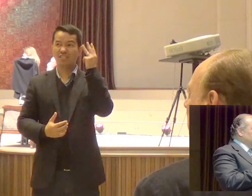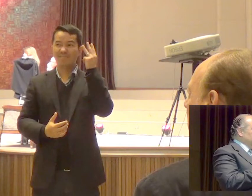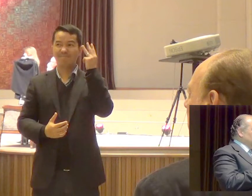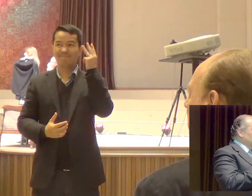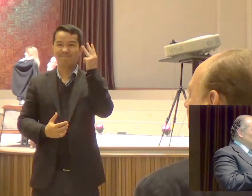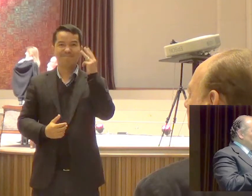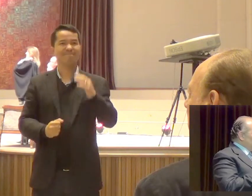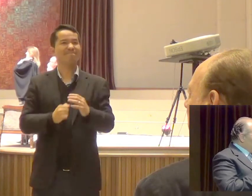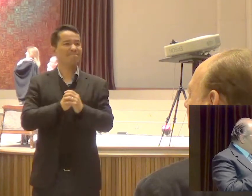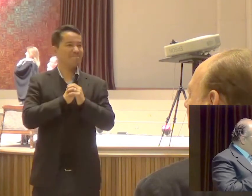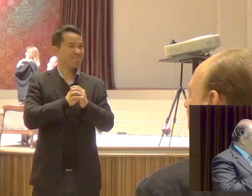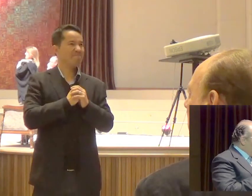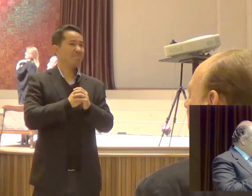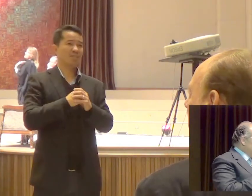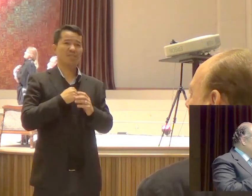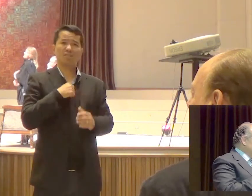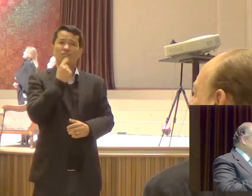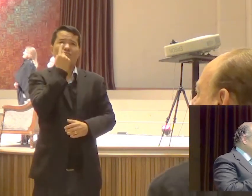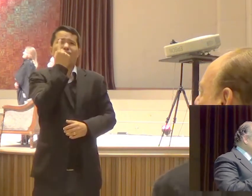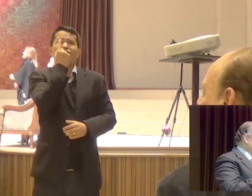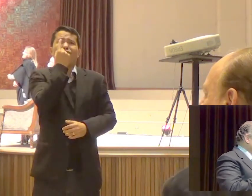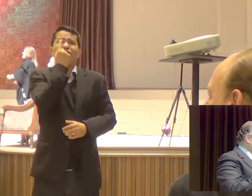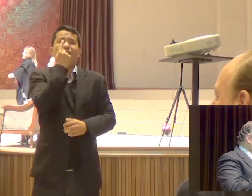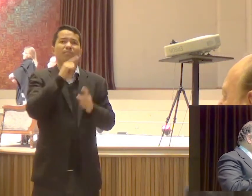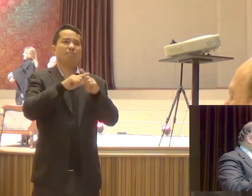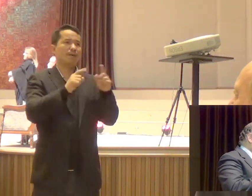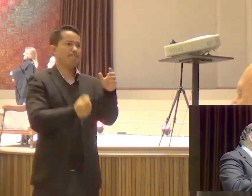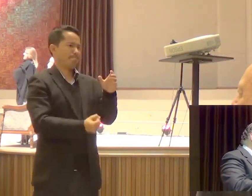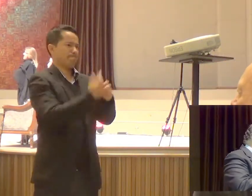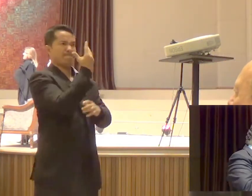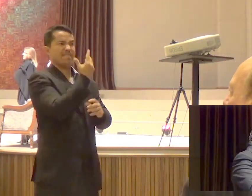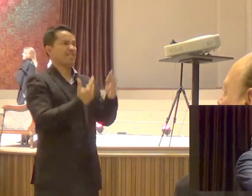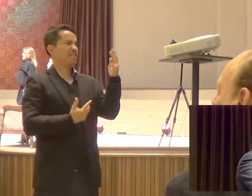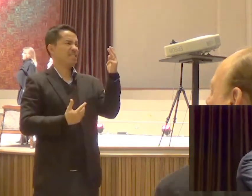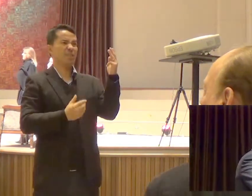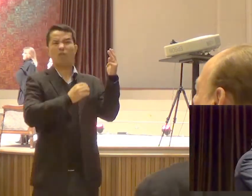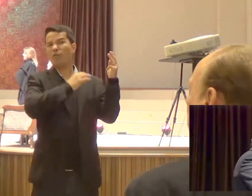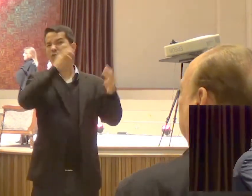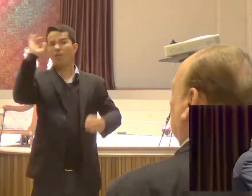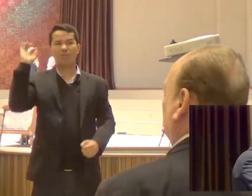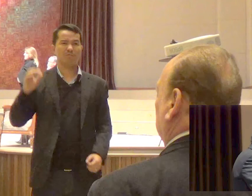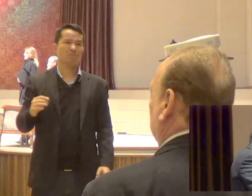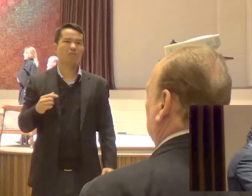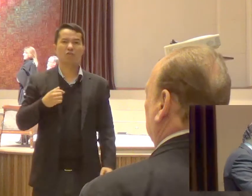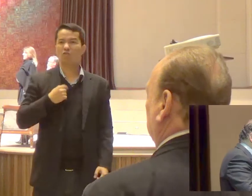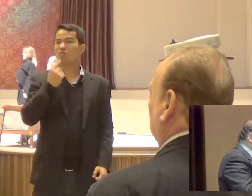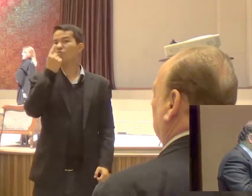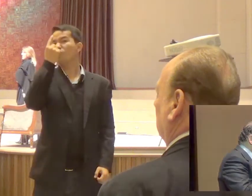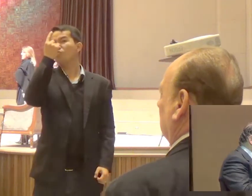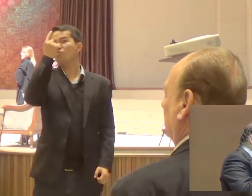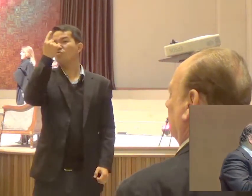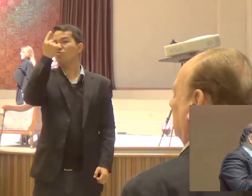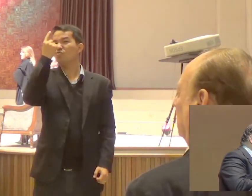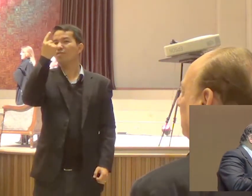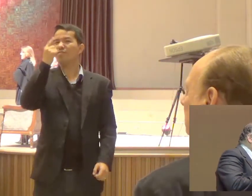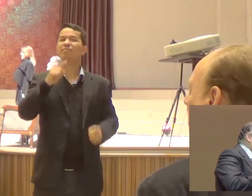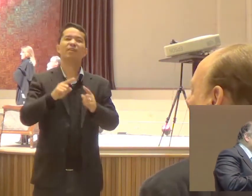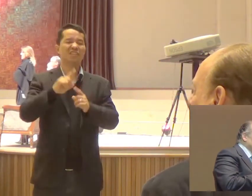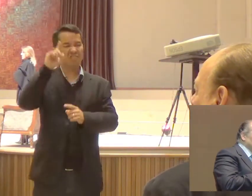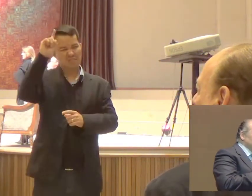Eu sou apenas Uma voz E muita coisa linda Vai acontecer Ainda nessa igreja Vocês são